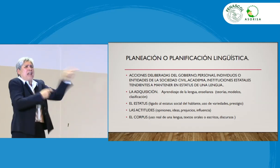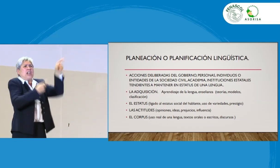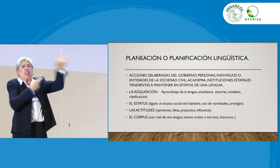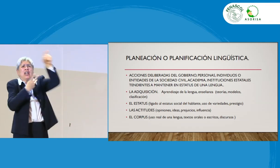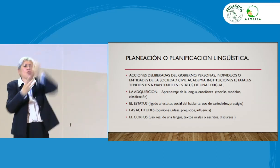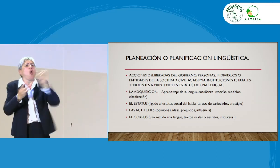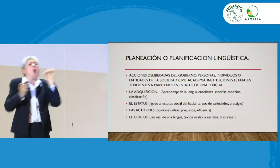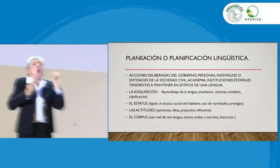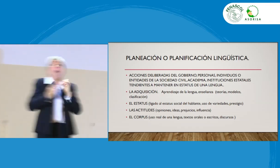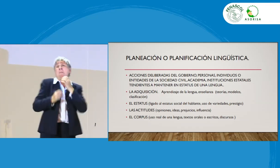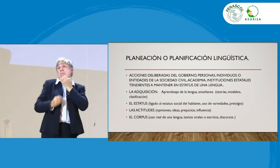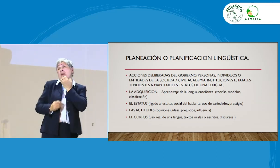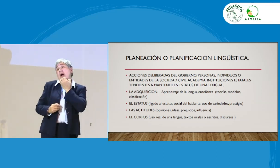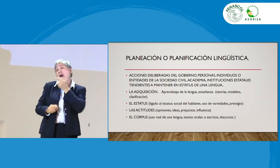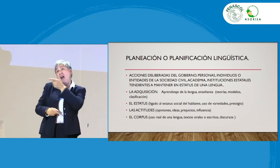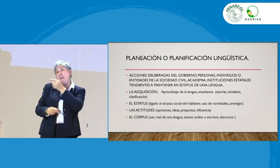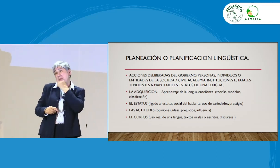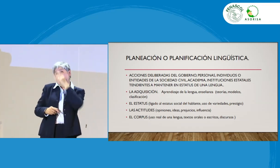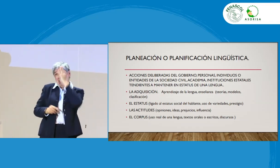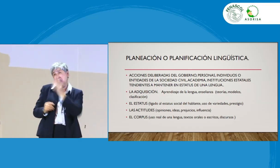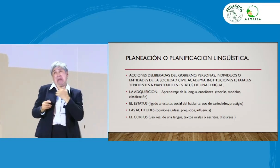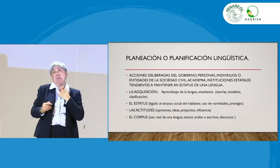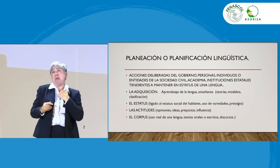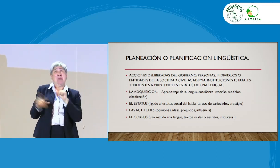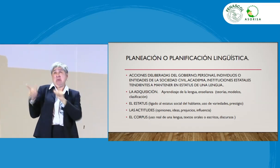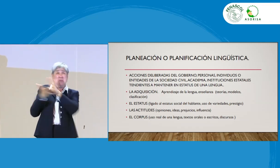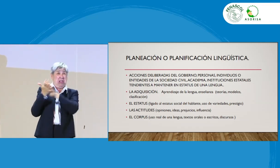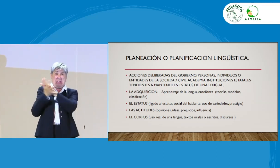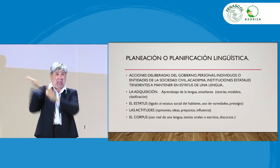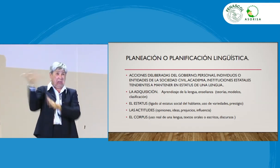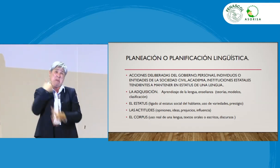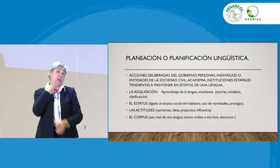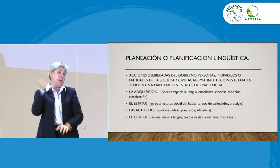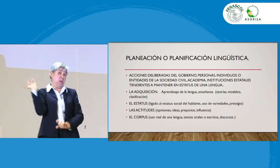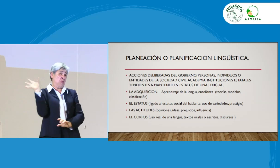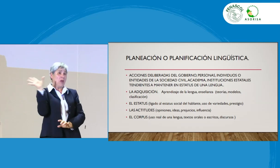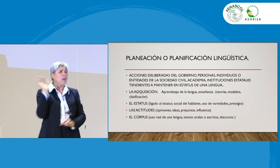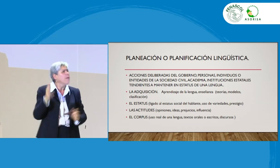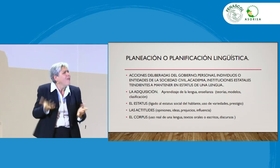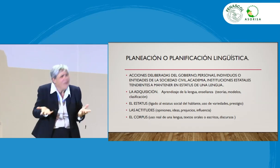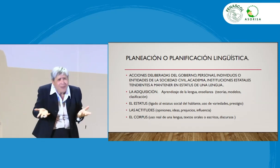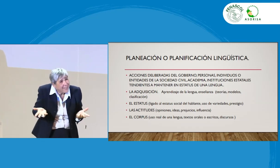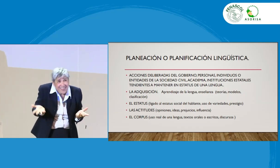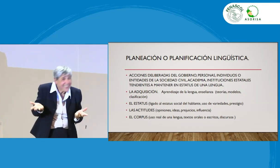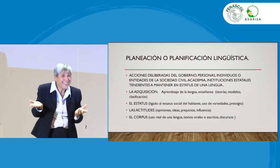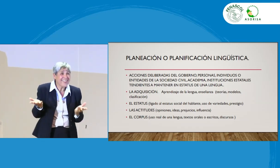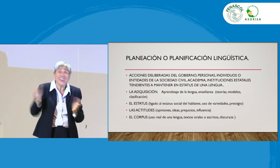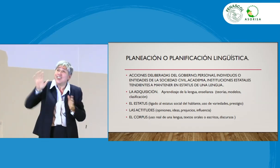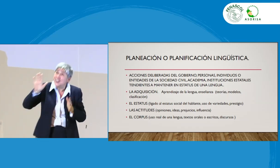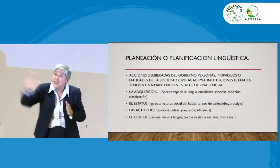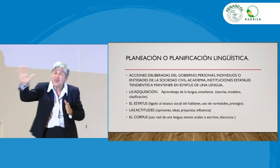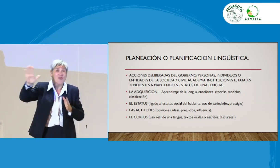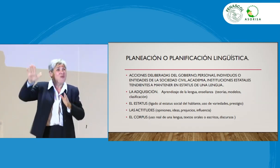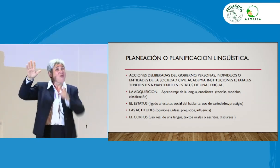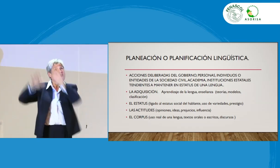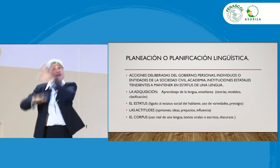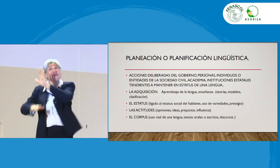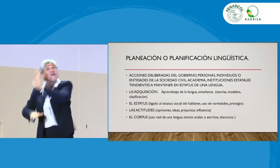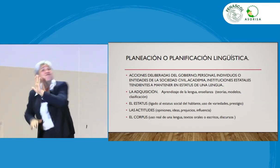solo una o solo la otra. Pues, por ejemplo, esta seña a mí no me gusta o esa forma de señar no me gusta. No, es su forma de señar,